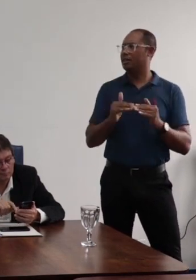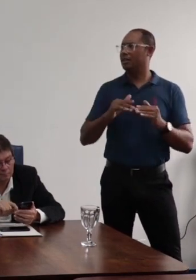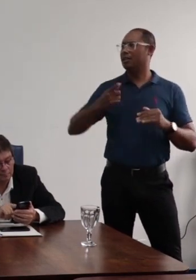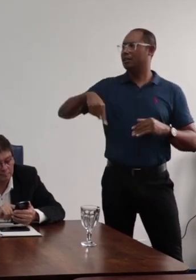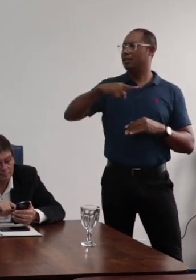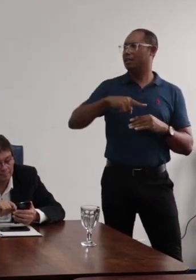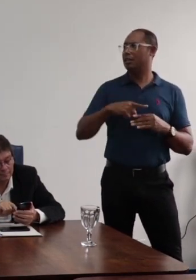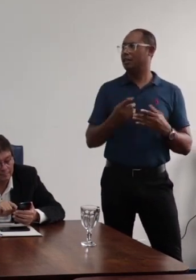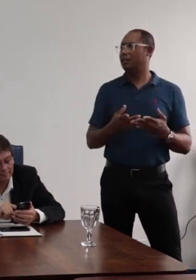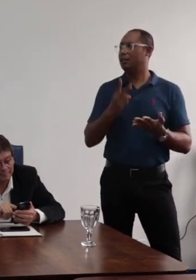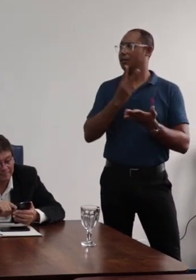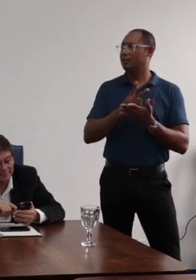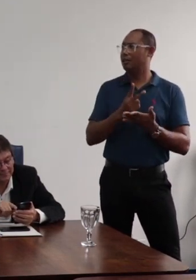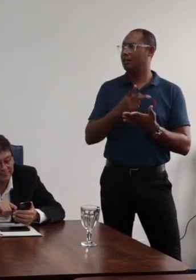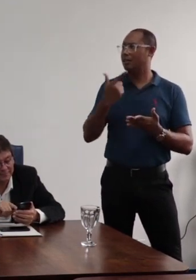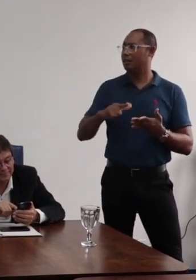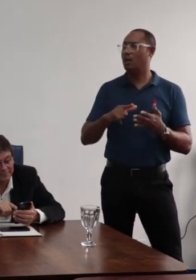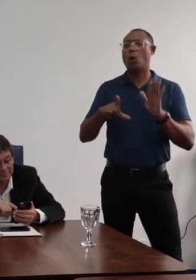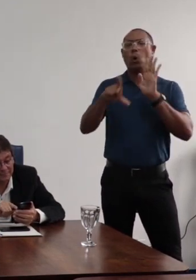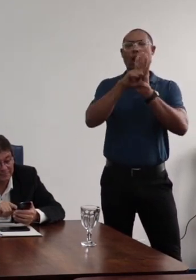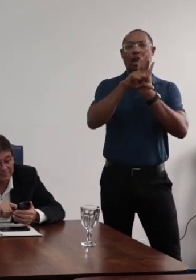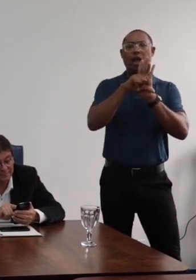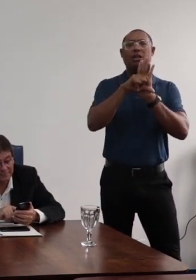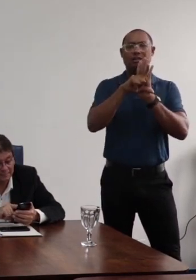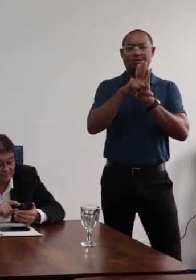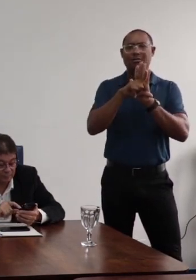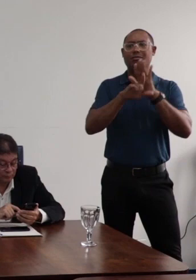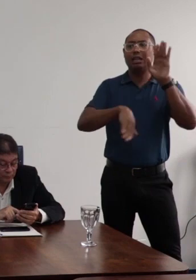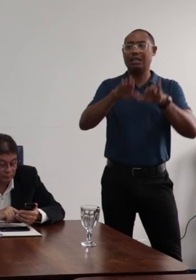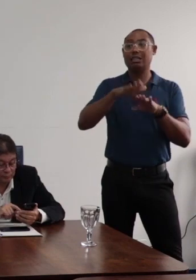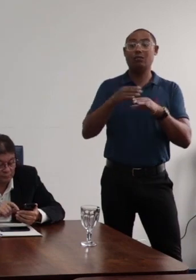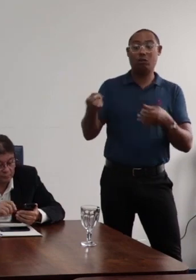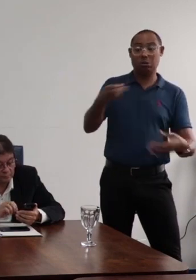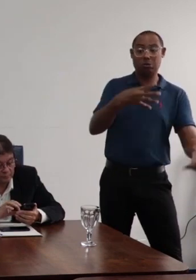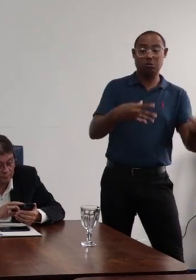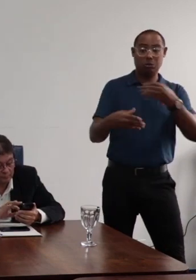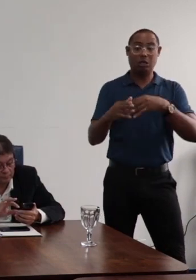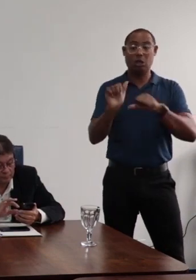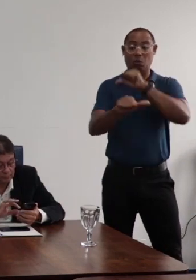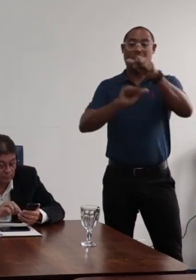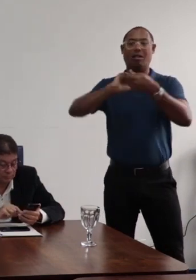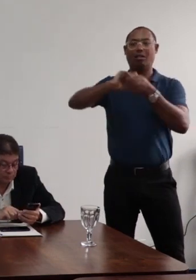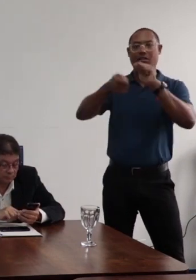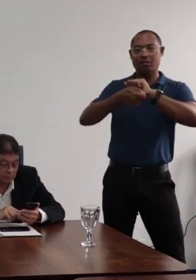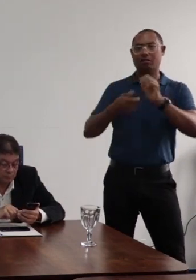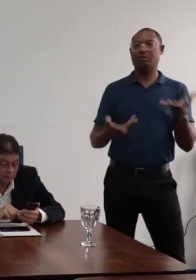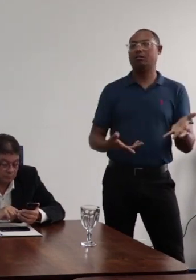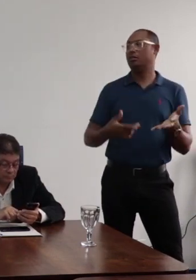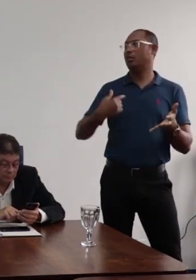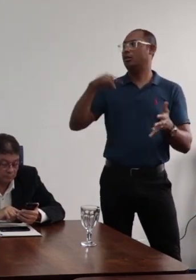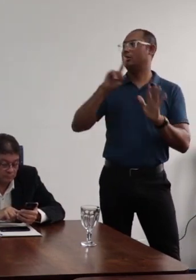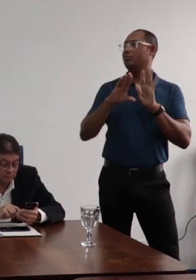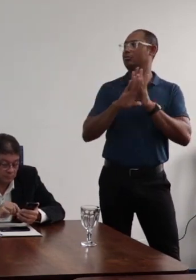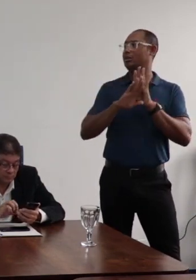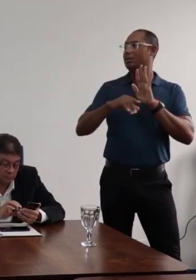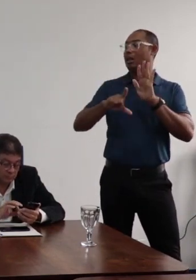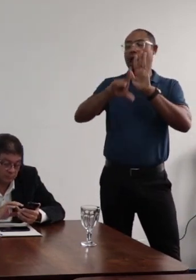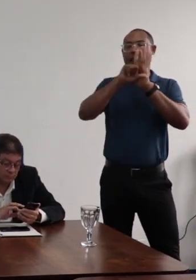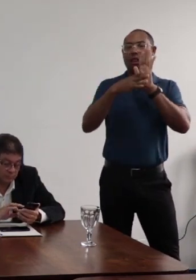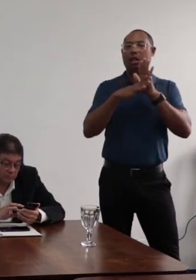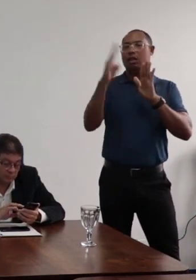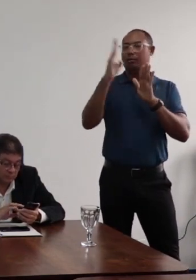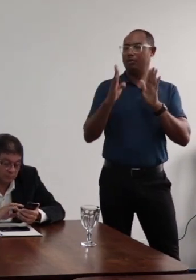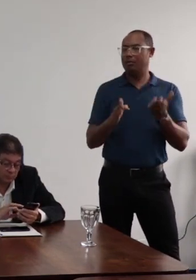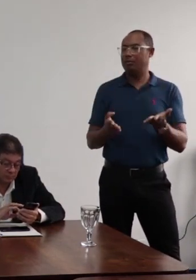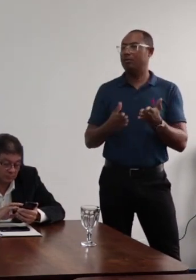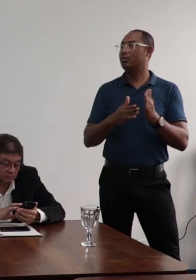a gente vive o tempo todo inclusive com leis que não foram atualizadas antes da própria Constituição brasileira